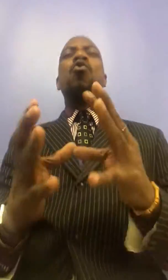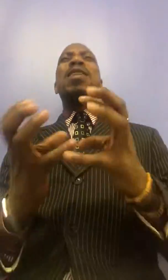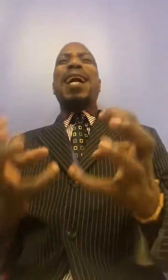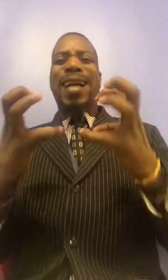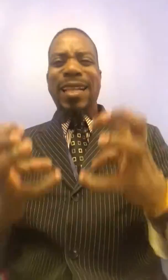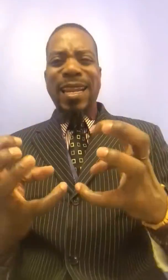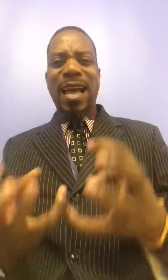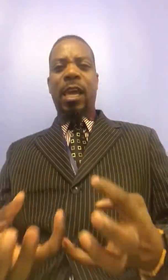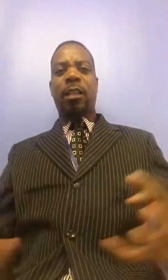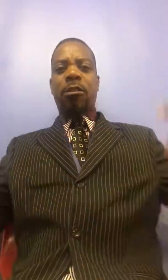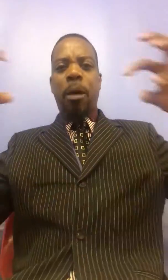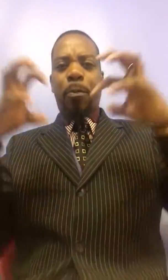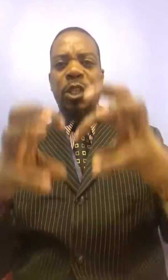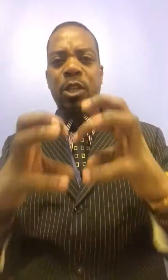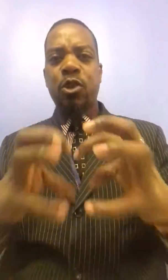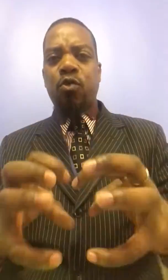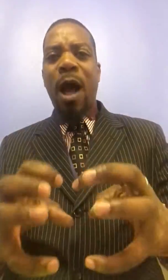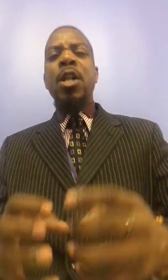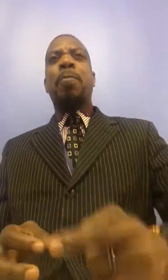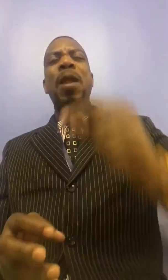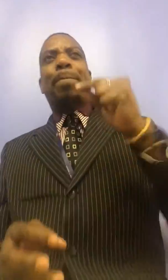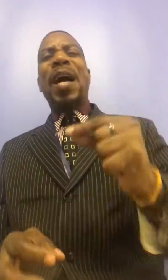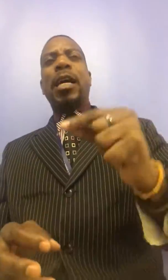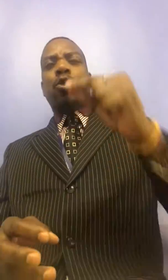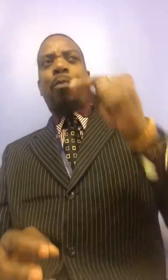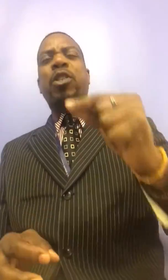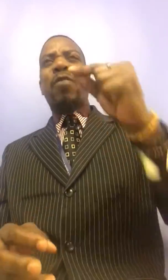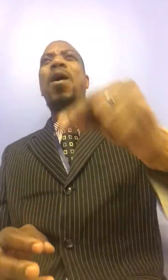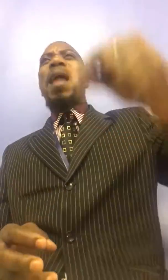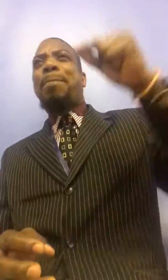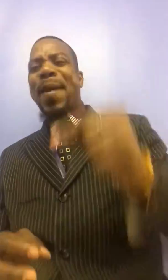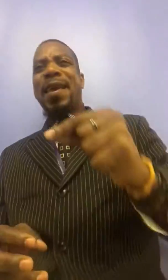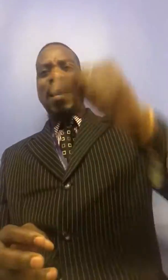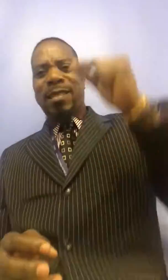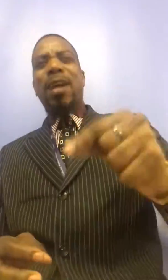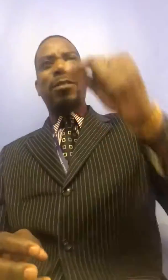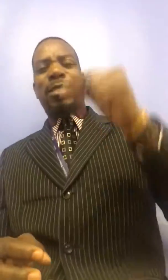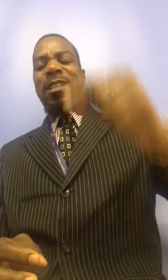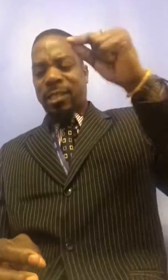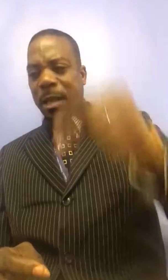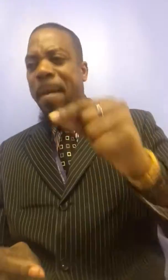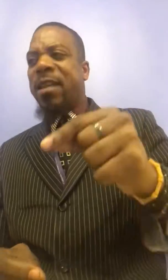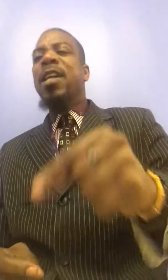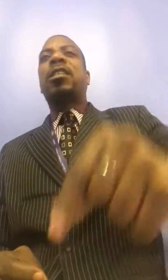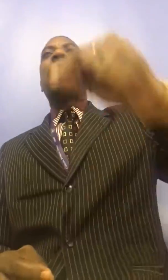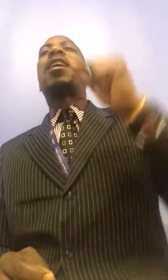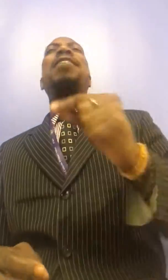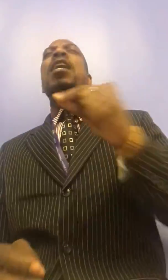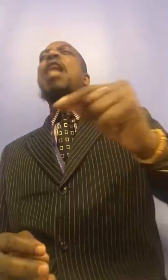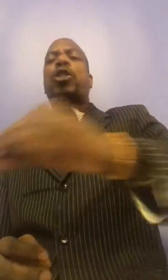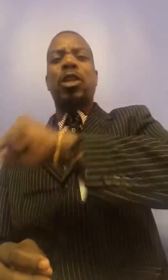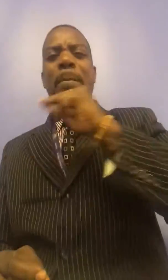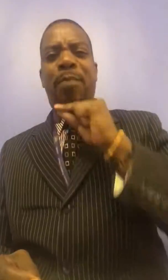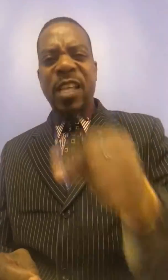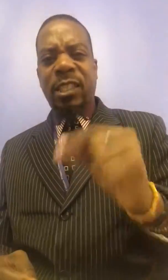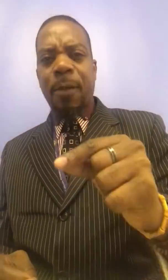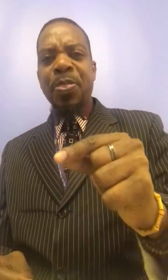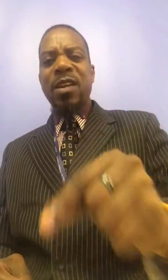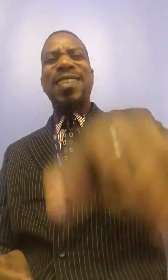Tous les cadenas qui étaient déposés sur toi, pour ne pas que tu puisses avoir la paix dans cette semaine. Ces cadenas, je les brise. Les